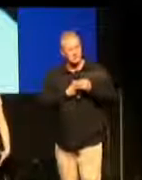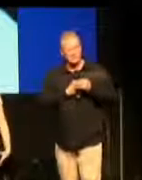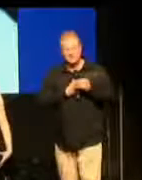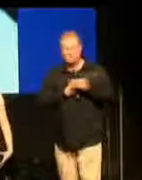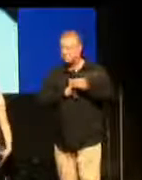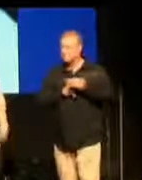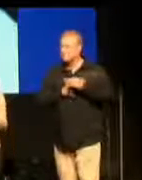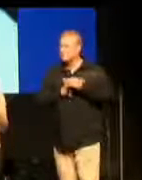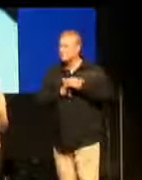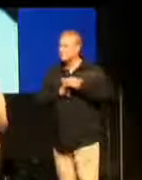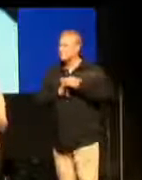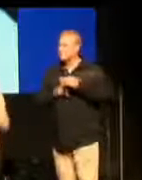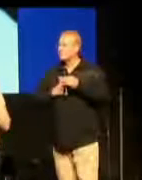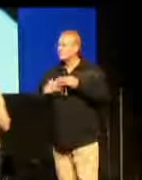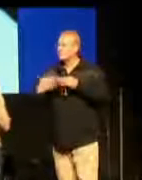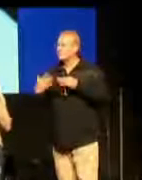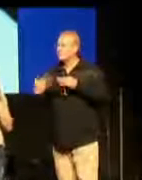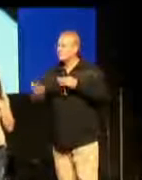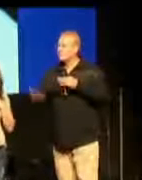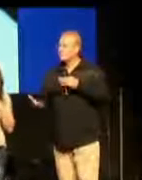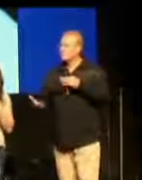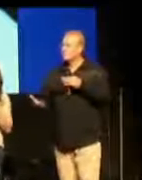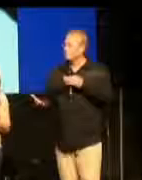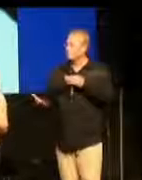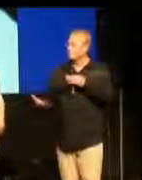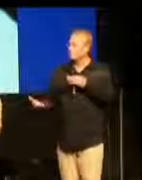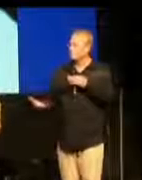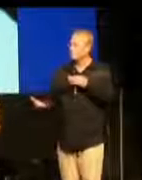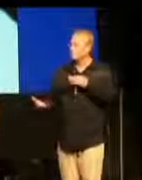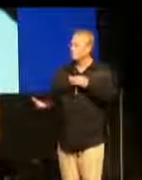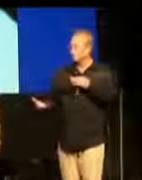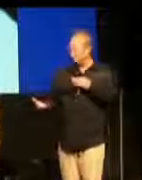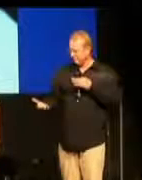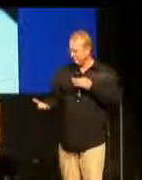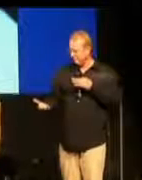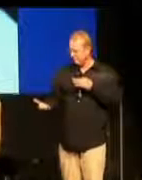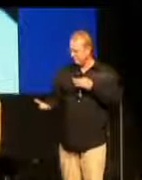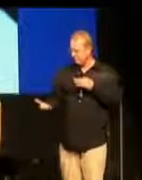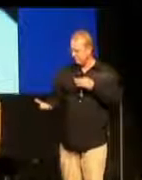das ist eine Veränderung in deinem Herzen.